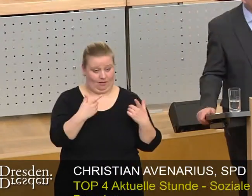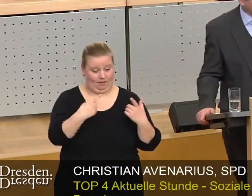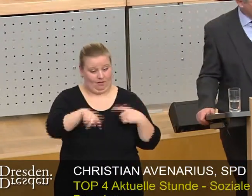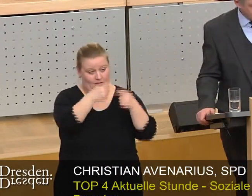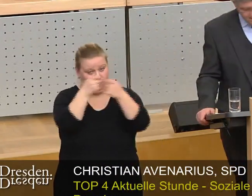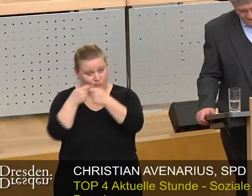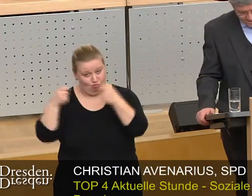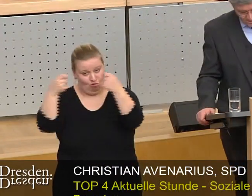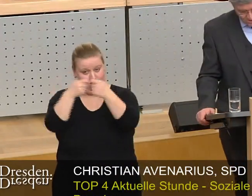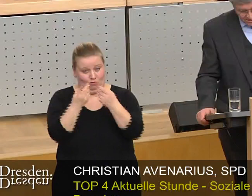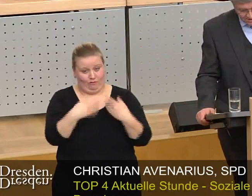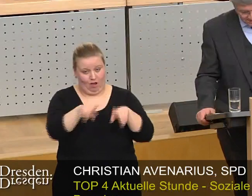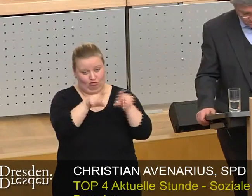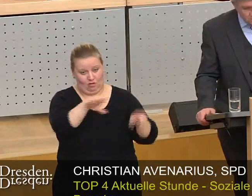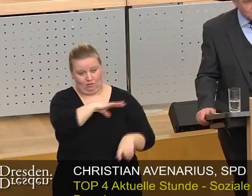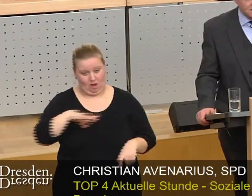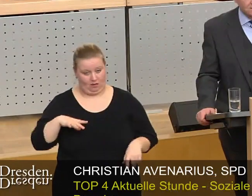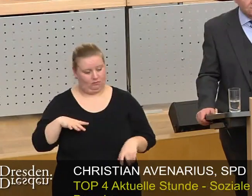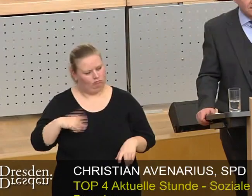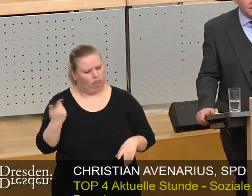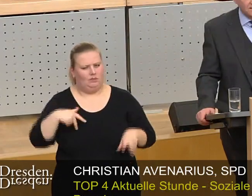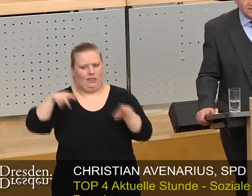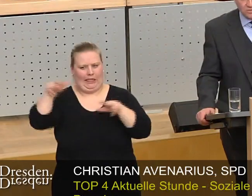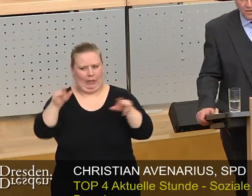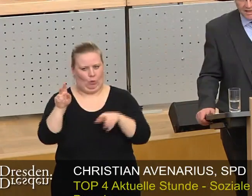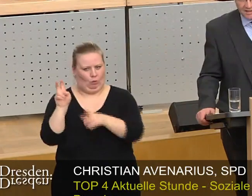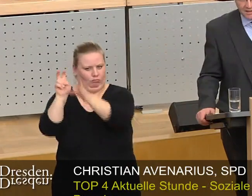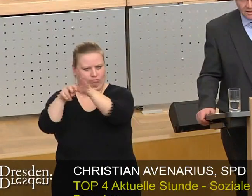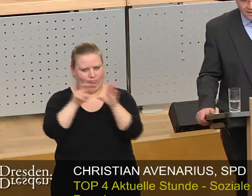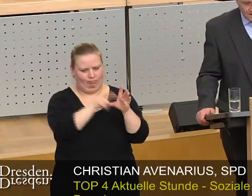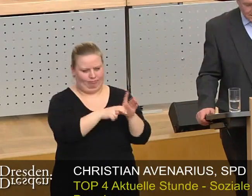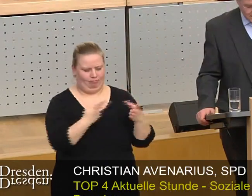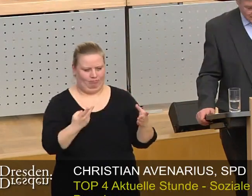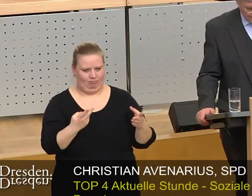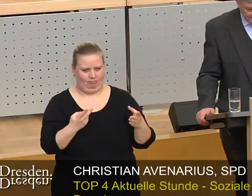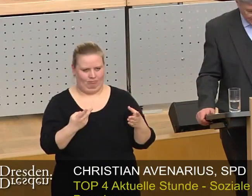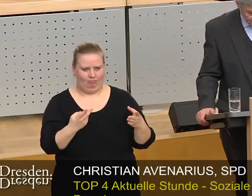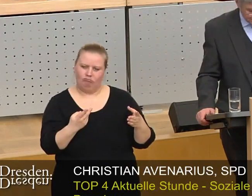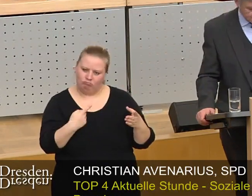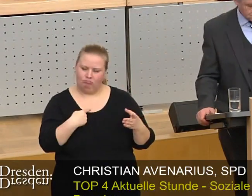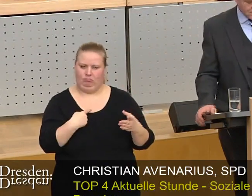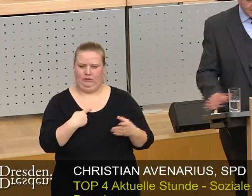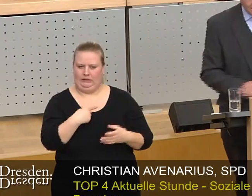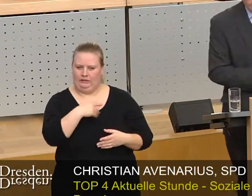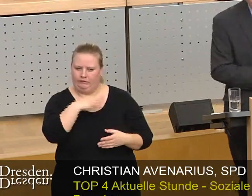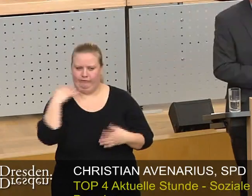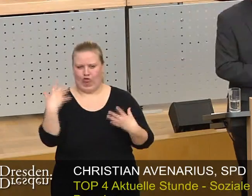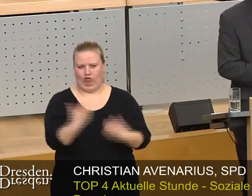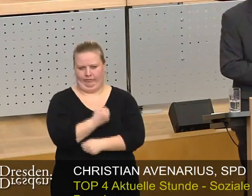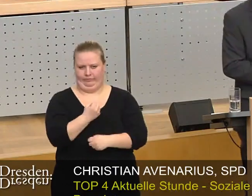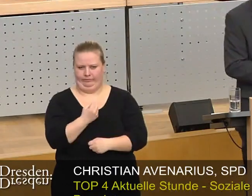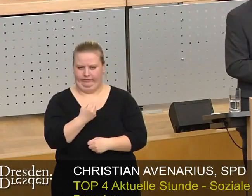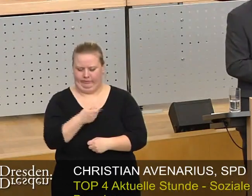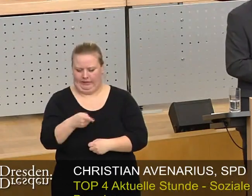Bund und im Freistaat Sachsen durch ihre Regierungsbeteiligung hierzu einen erheblichen Beitrag leisten